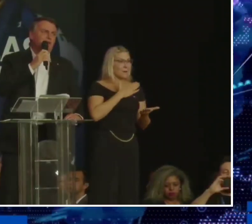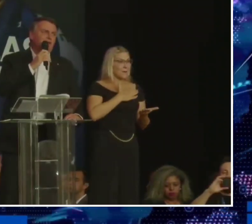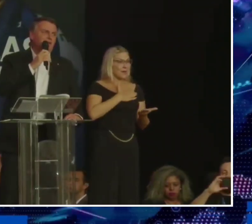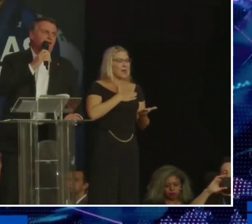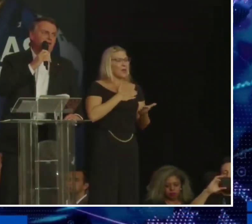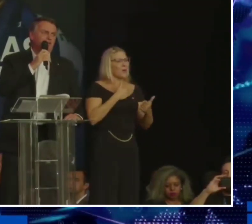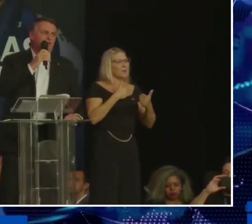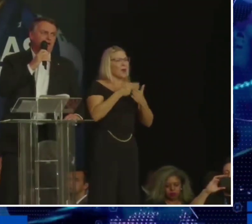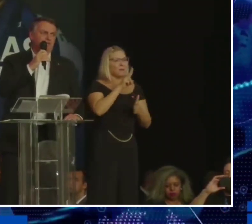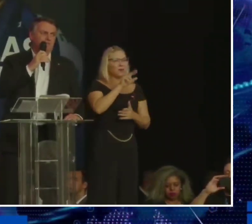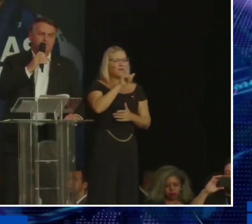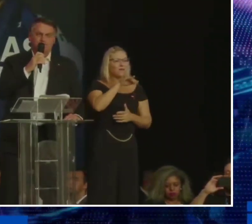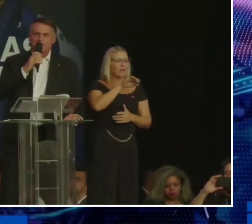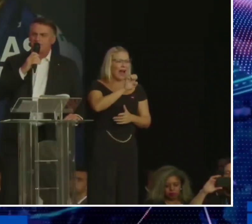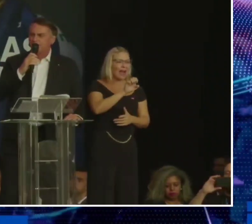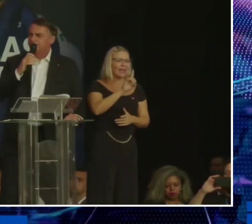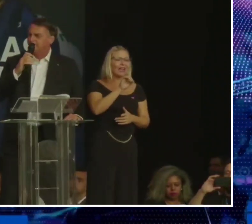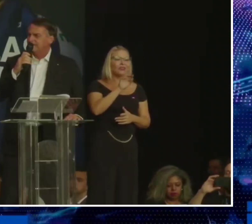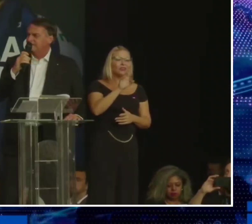Ribeira aqui ao lado.